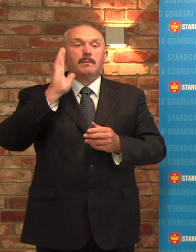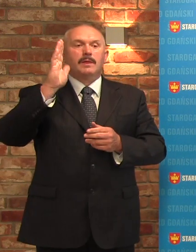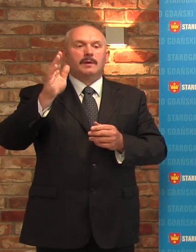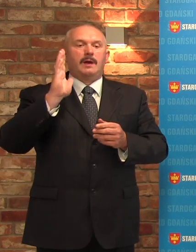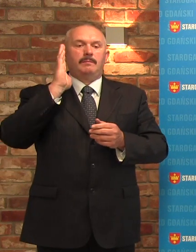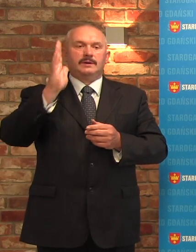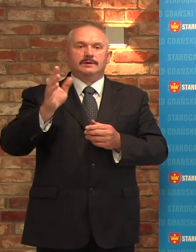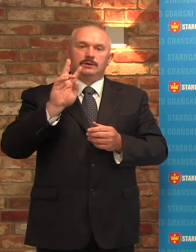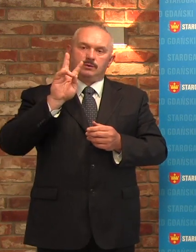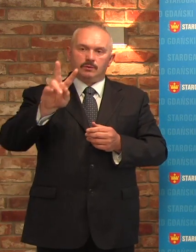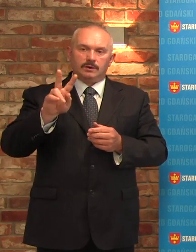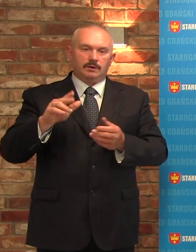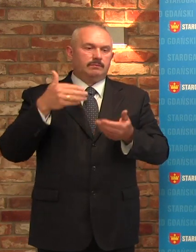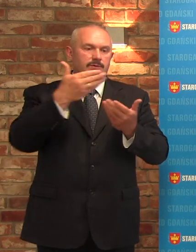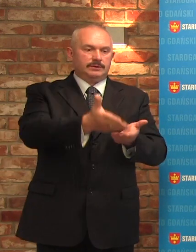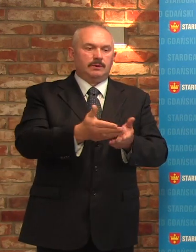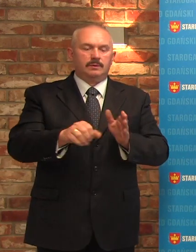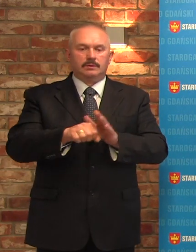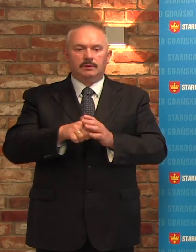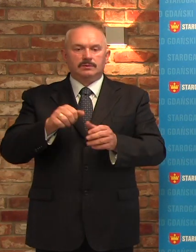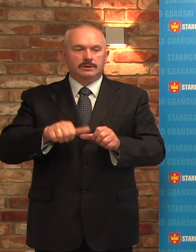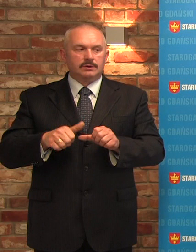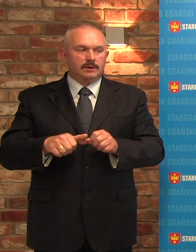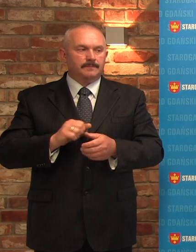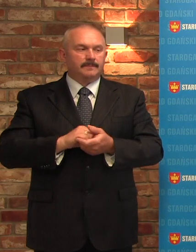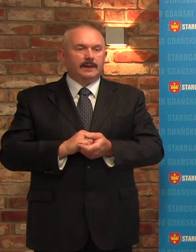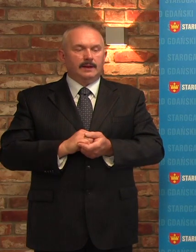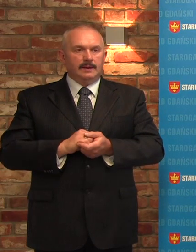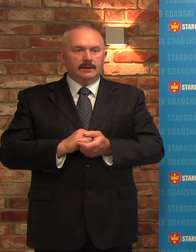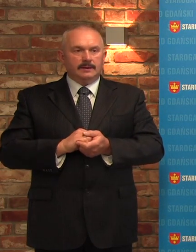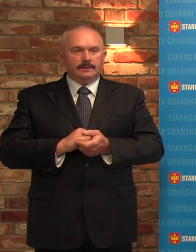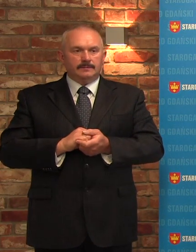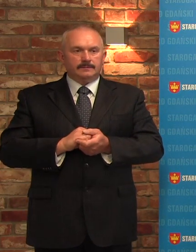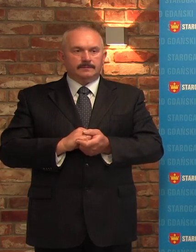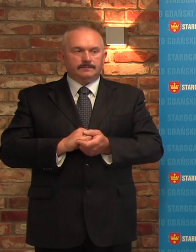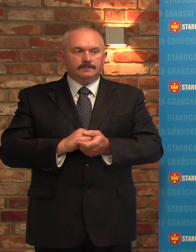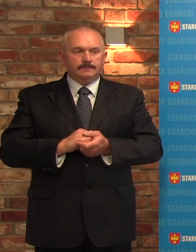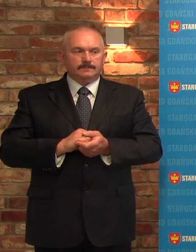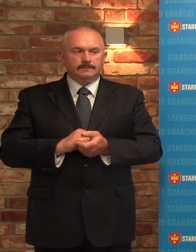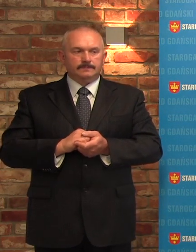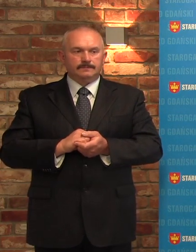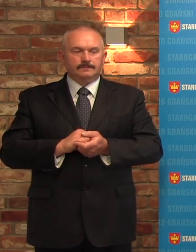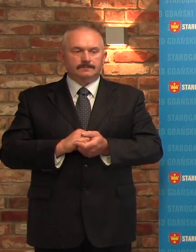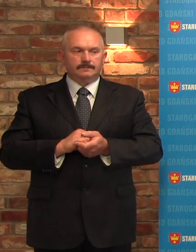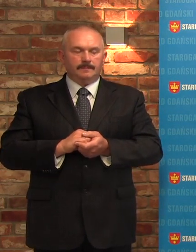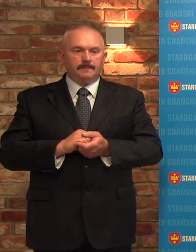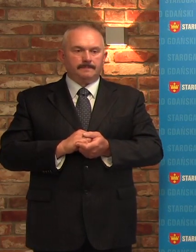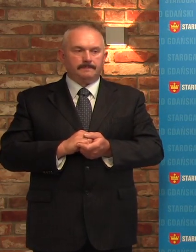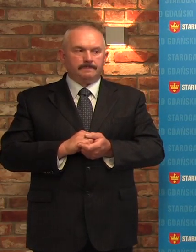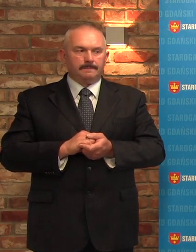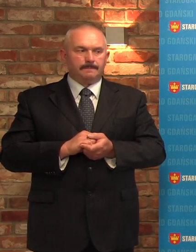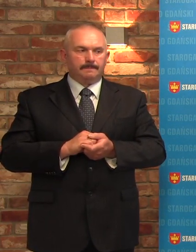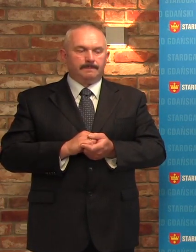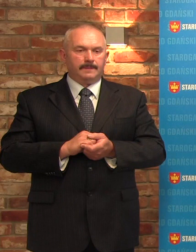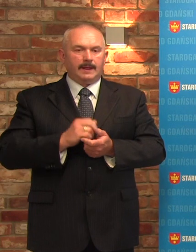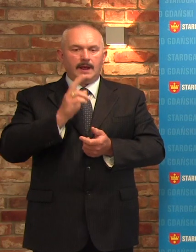przedszkoli. Jeśli chodzi o przedszkolę. Już Państwu to podaję, bo każdy z